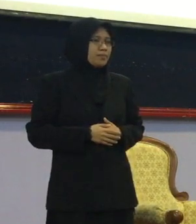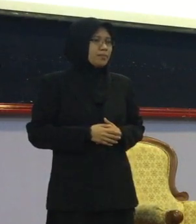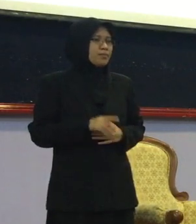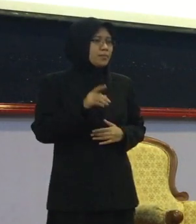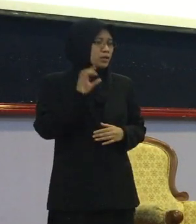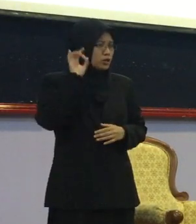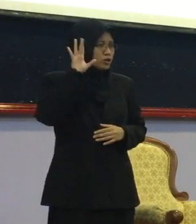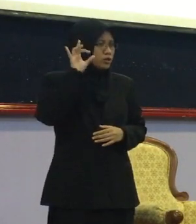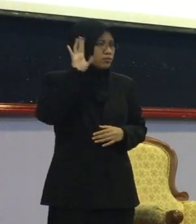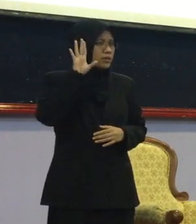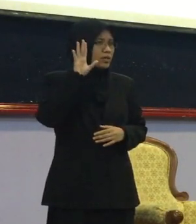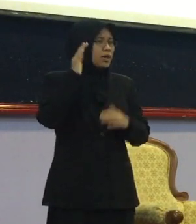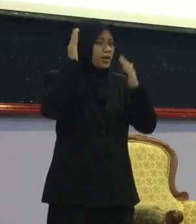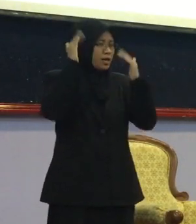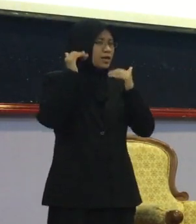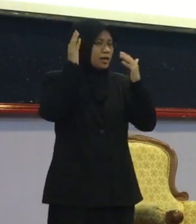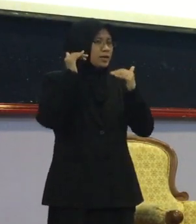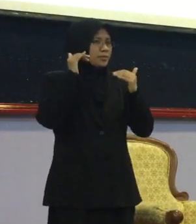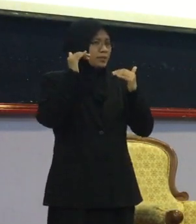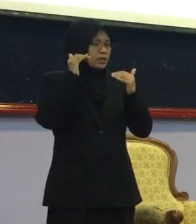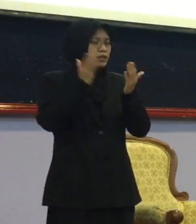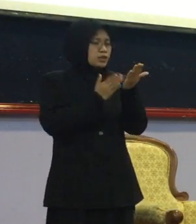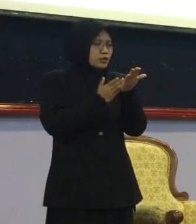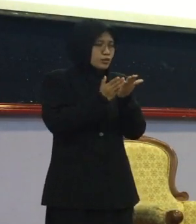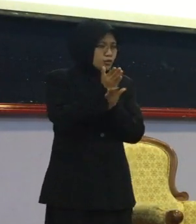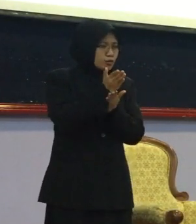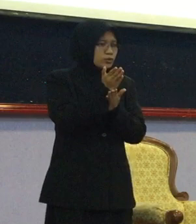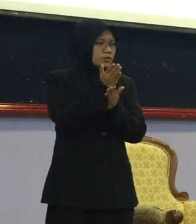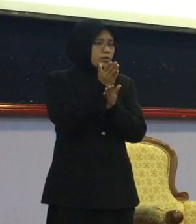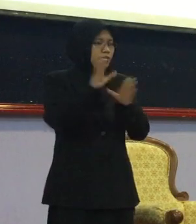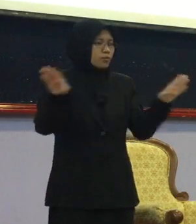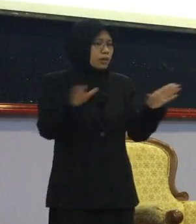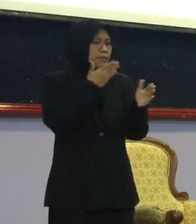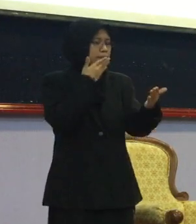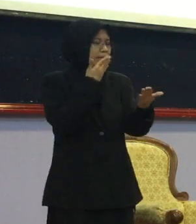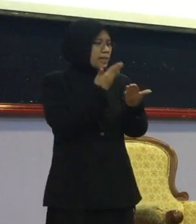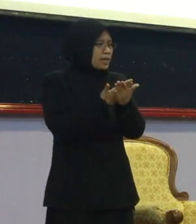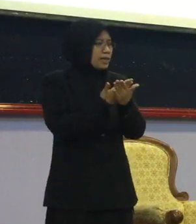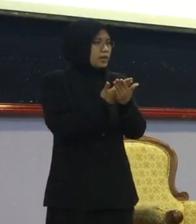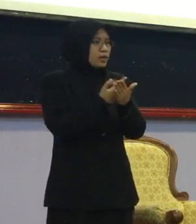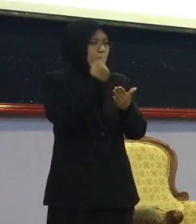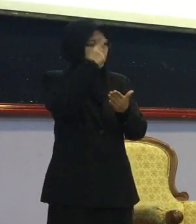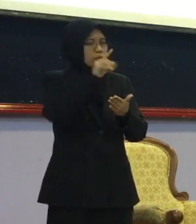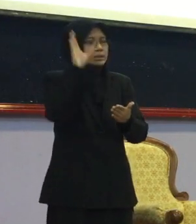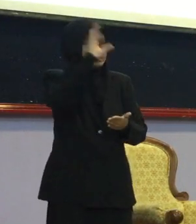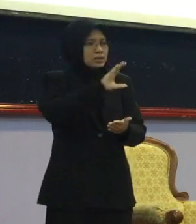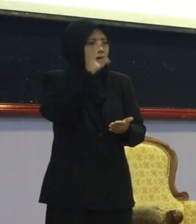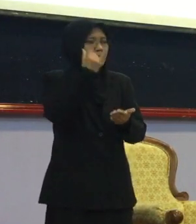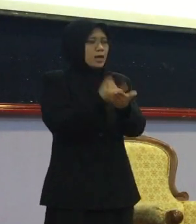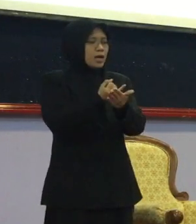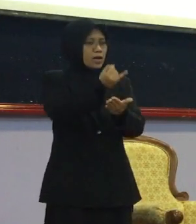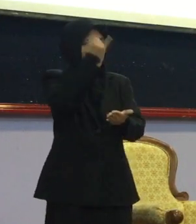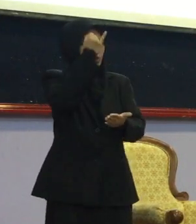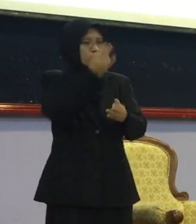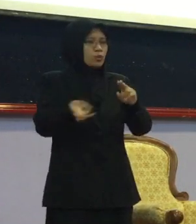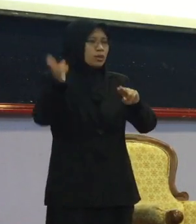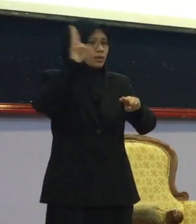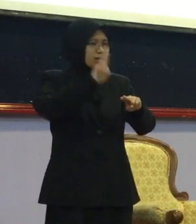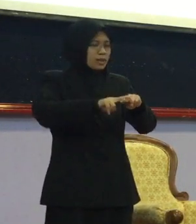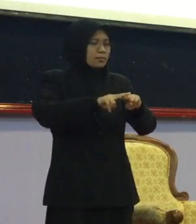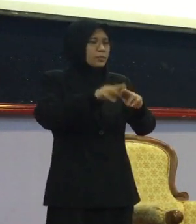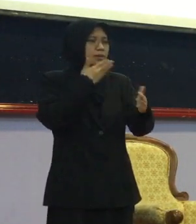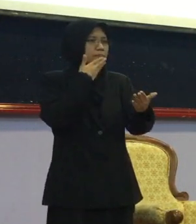lain So insyaAllah Moga kan kita akan terus Istiqomah Dalam kita mencari jalan Belajar dan belajar Untuk mempertingkatkan